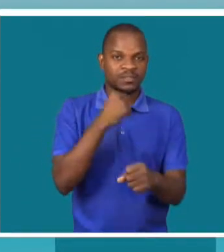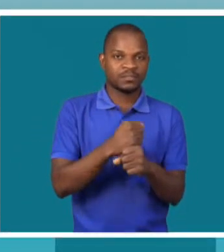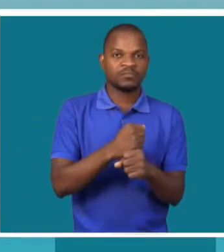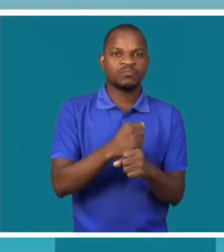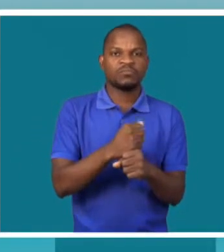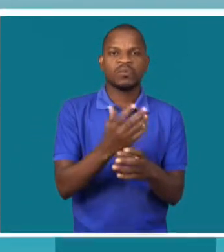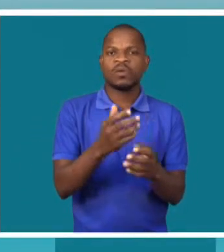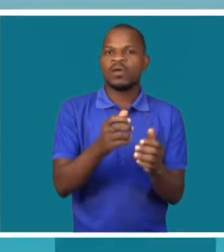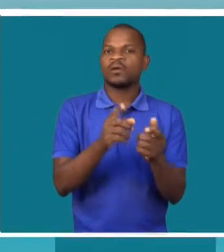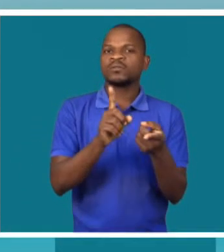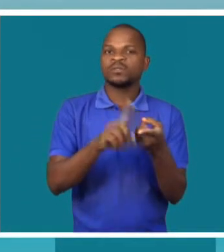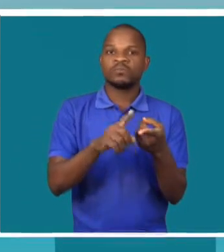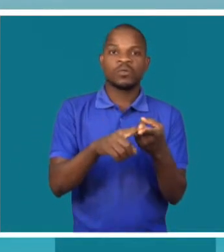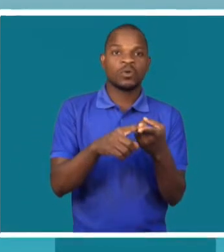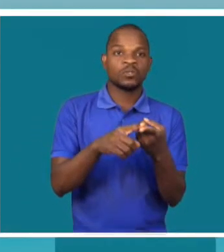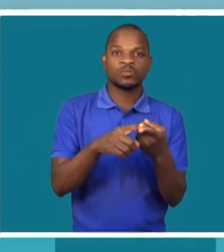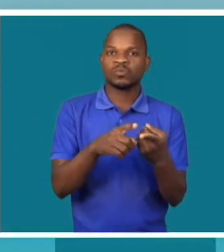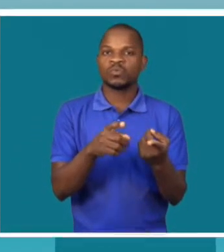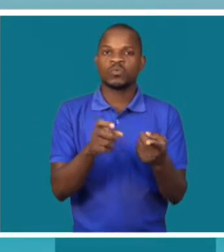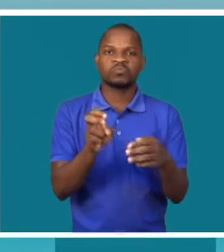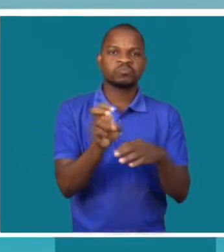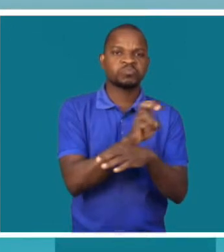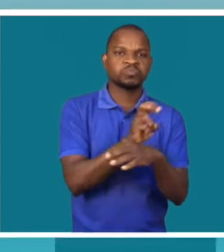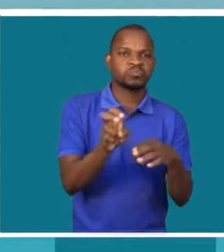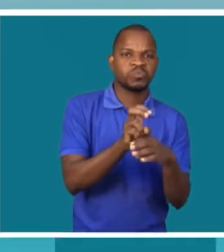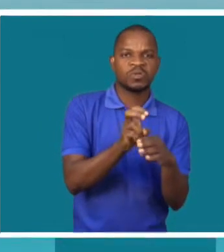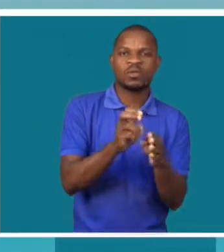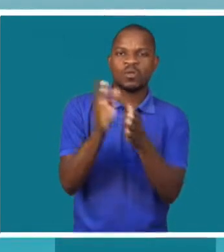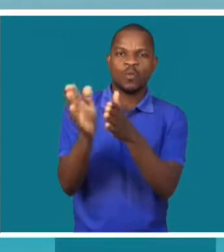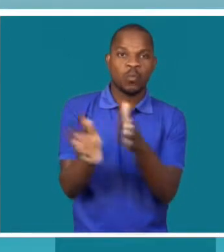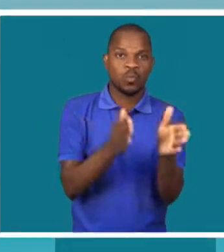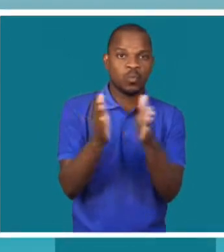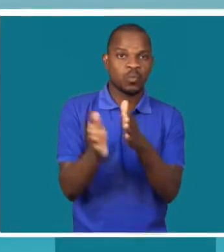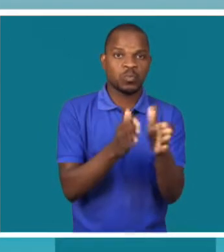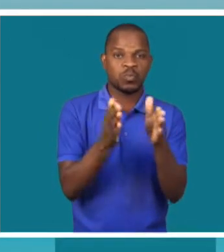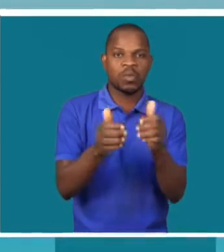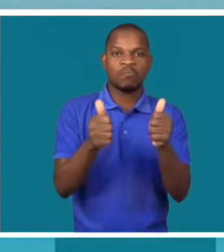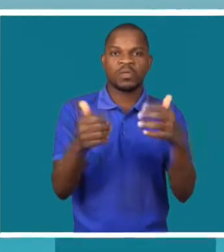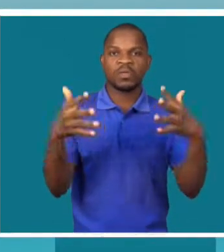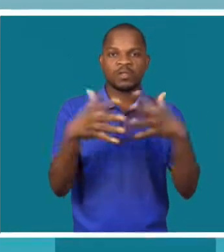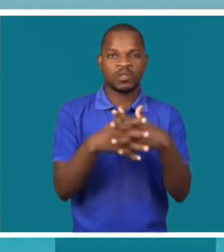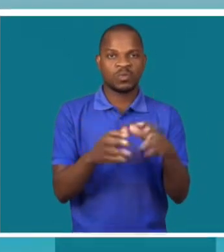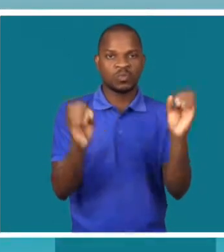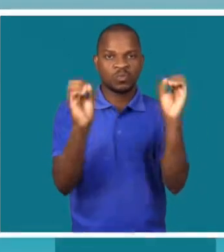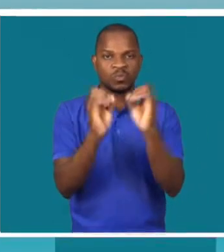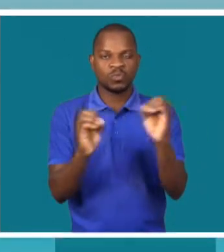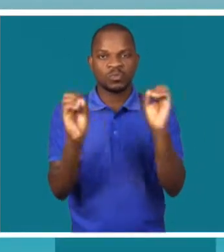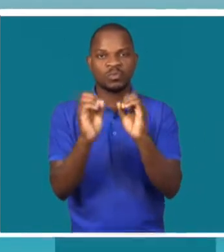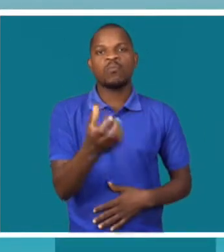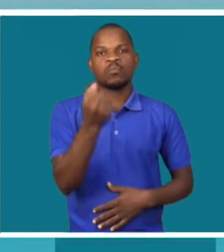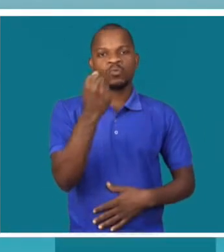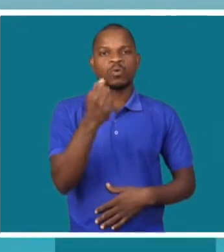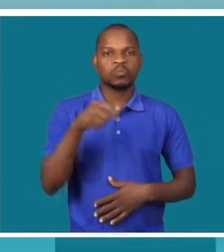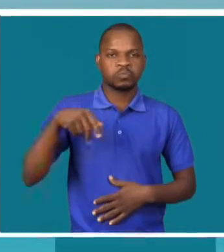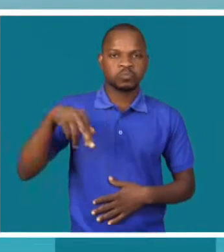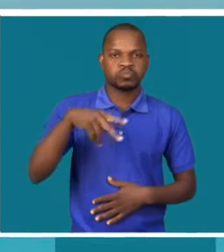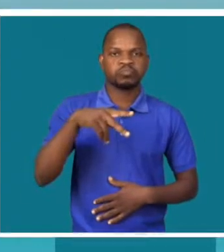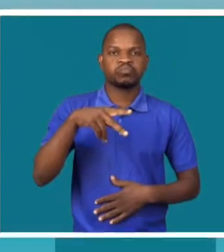das coisas. Ele pode deslocar e pode se embater em alguma coisa ali no local do serviço. Os